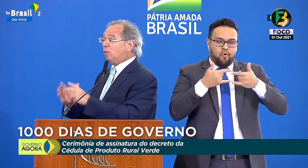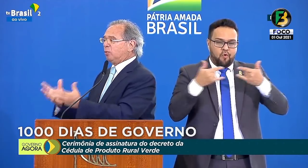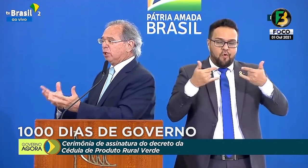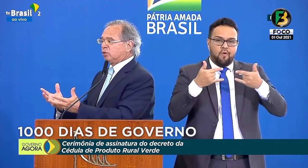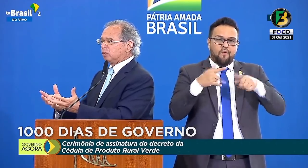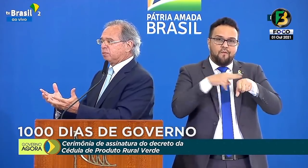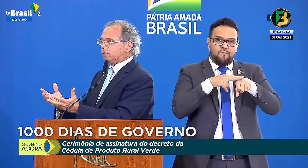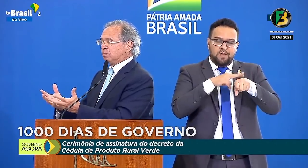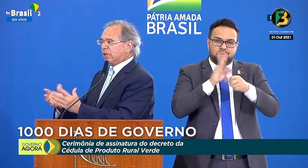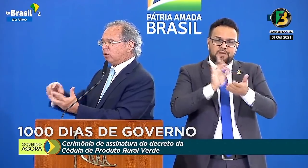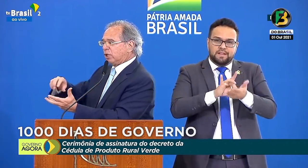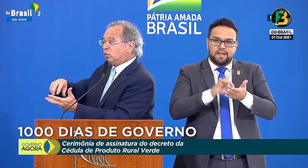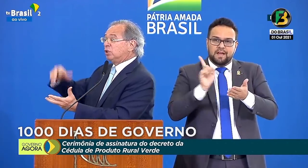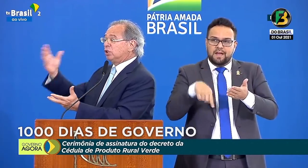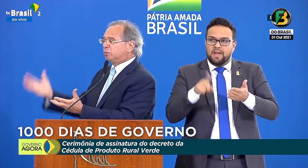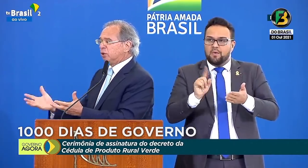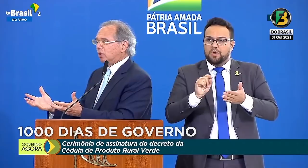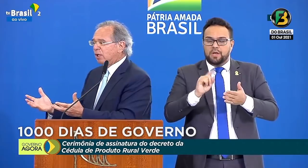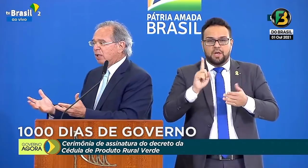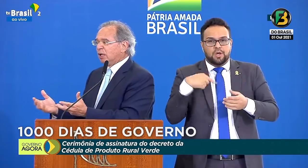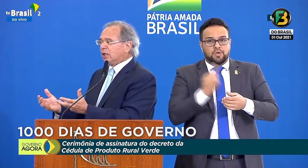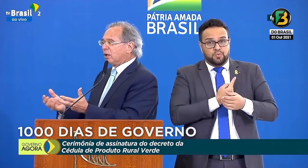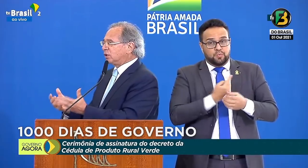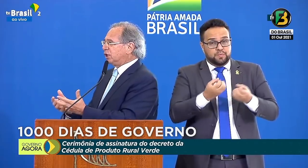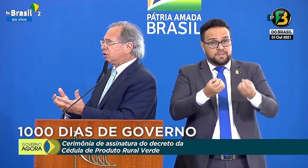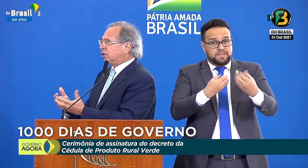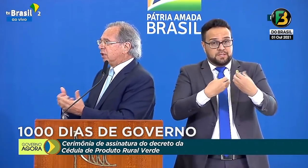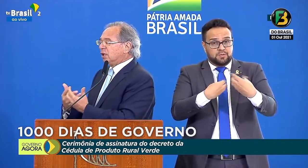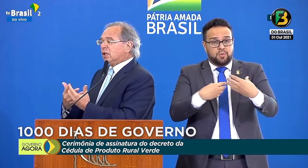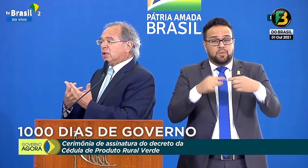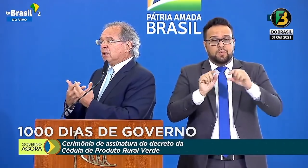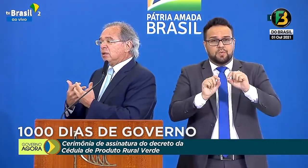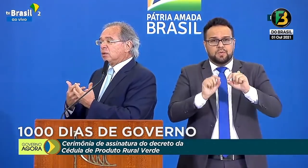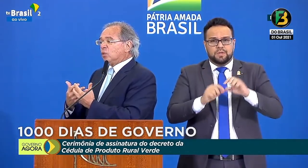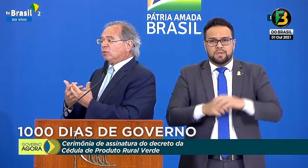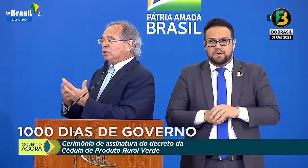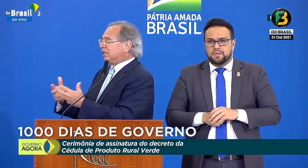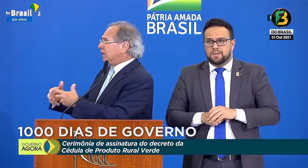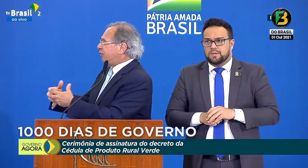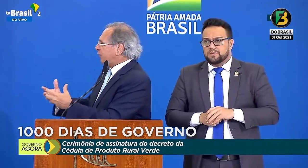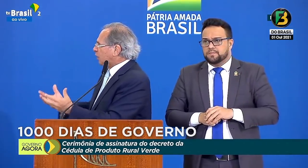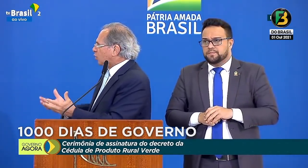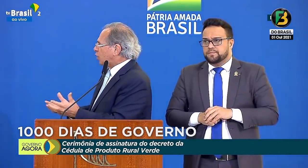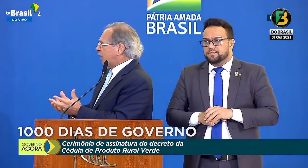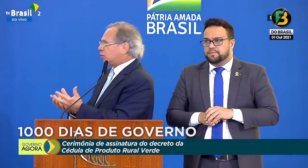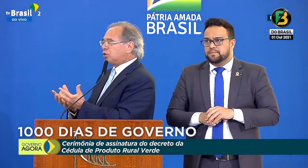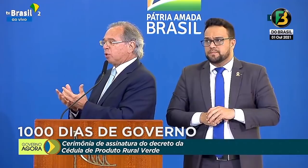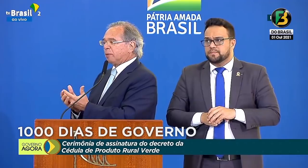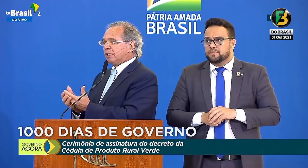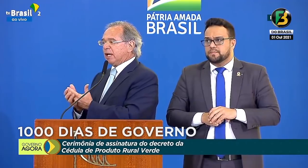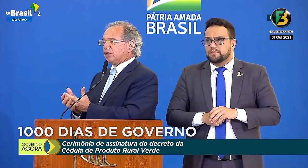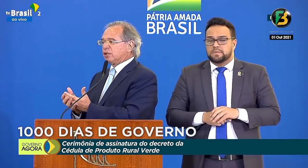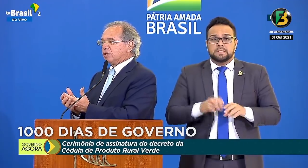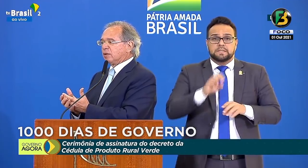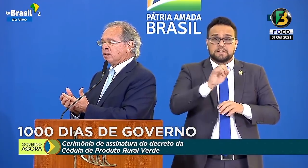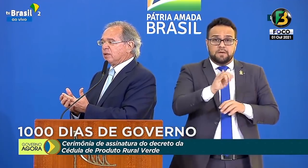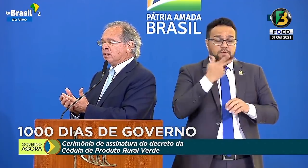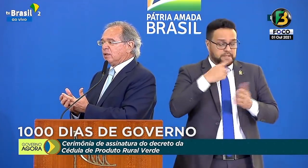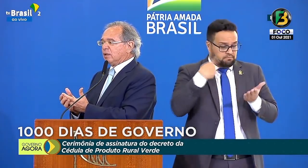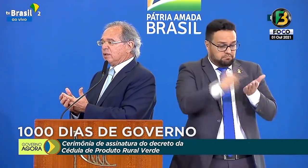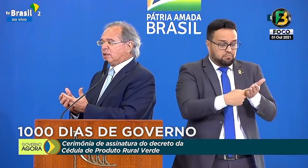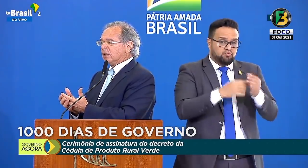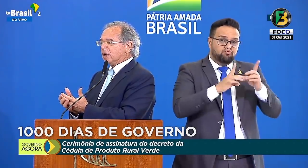ganhou o prêmio Nobel por isso, é o que nos inspirou. Que é o seguinte, quando você define os direitos de propriedade,